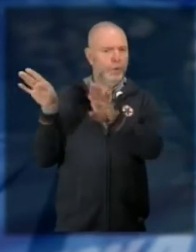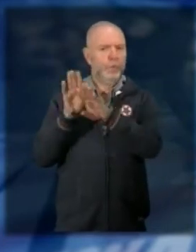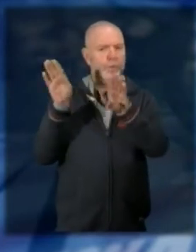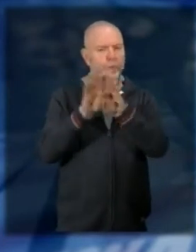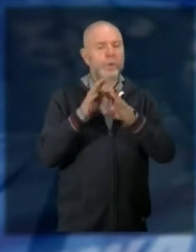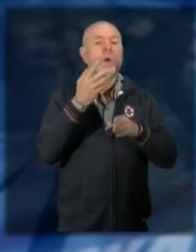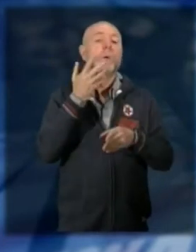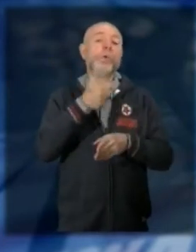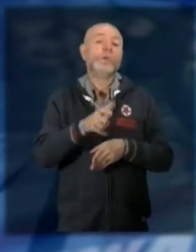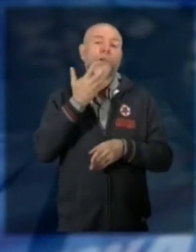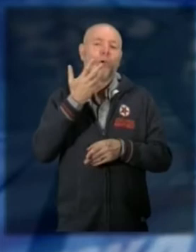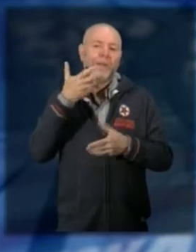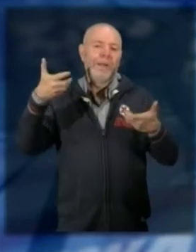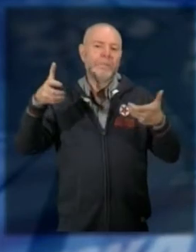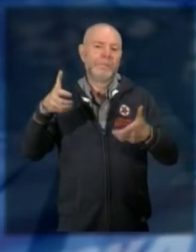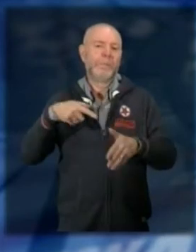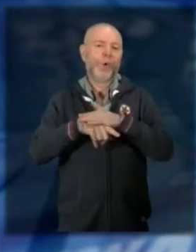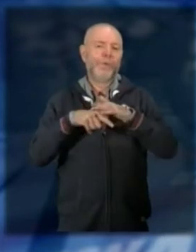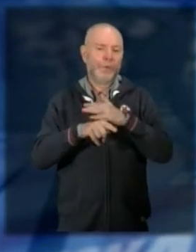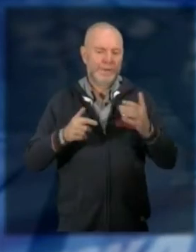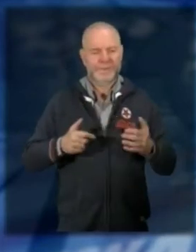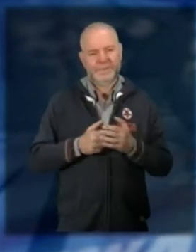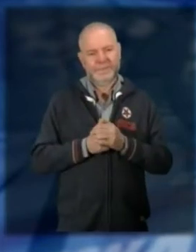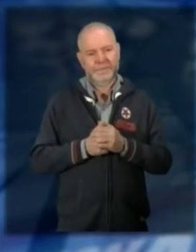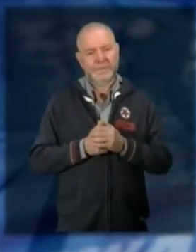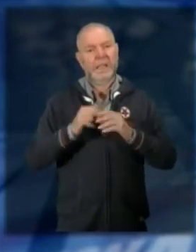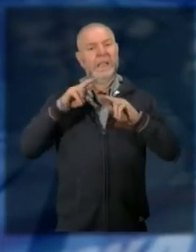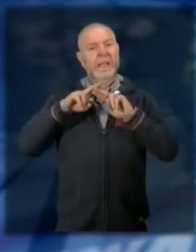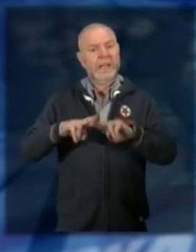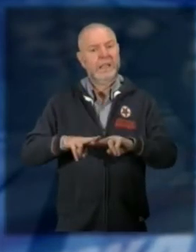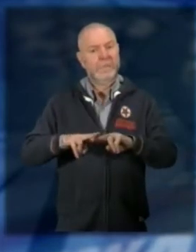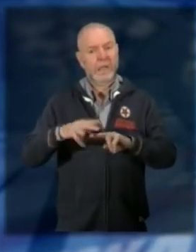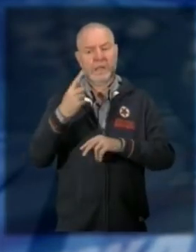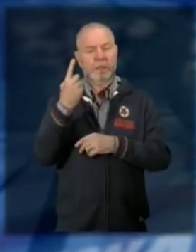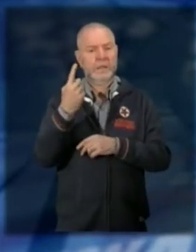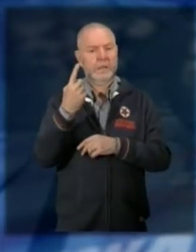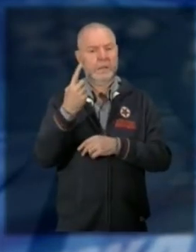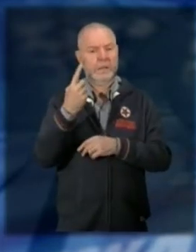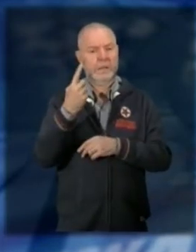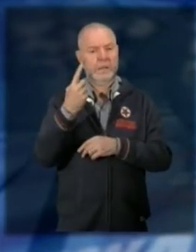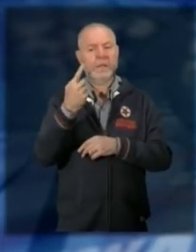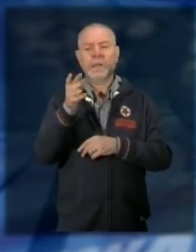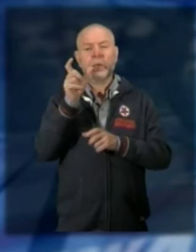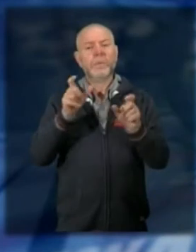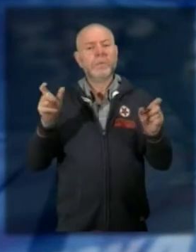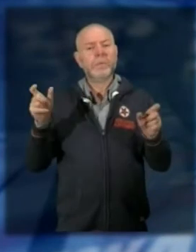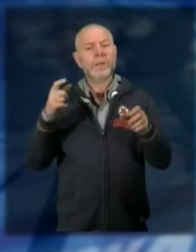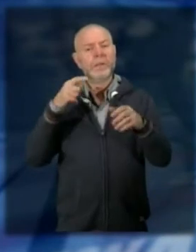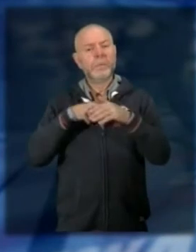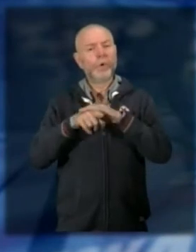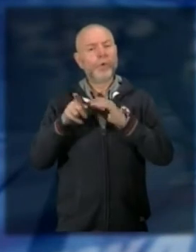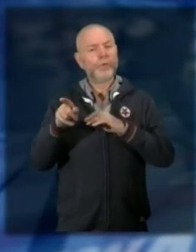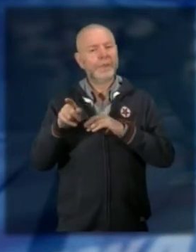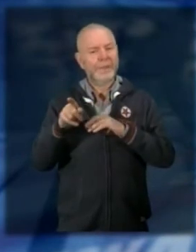diminuzione di migranti ospitanti città è rimasta invece nel vuoto la sua richiesta di far rientrare tutti i profughi nei loro alloggi